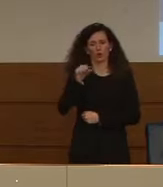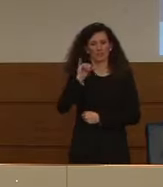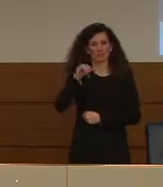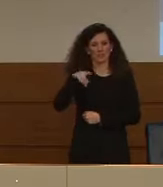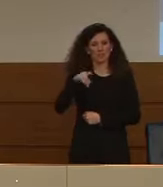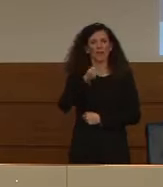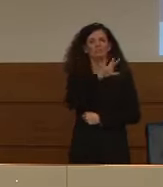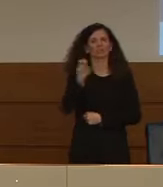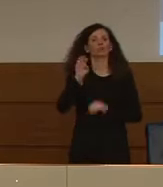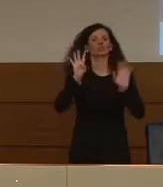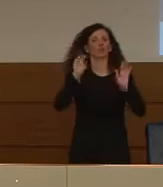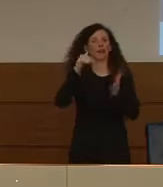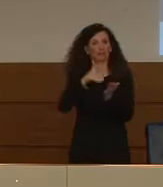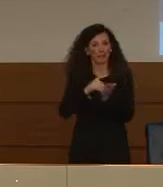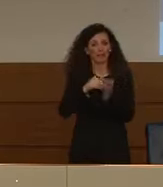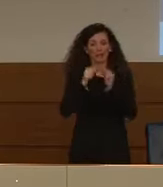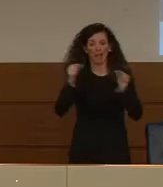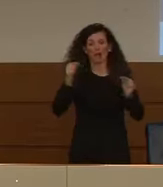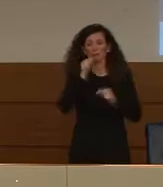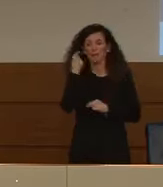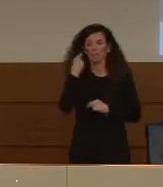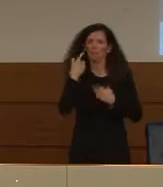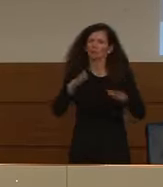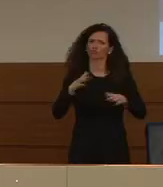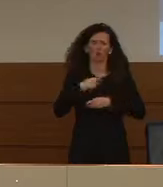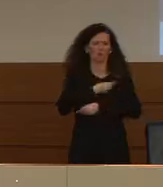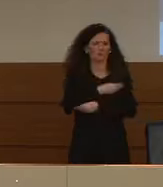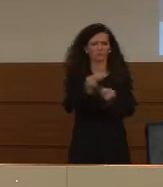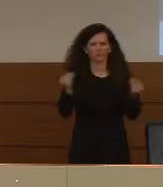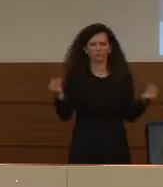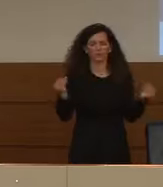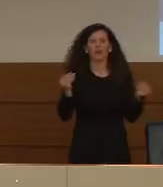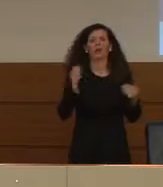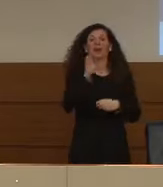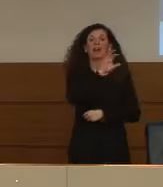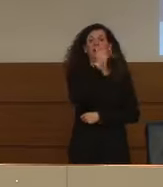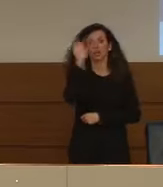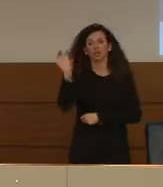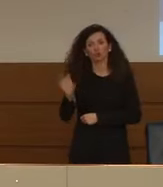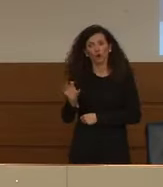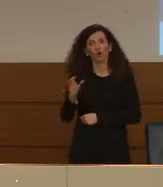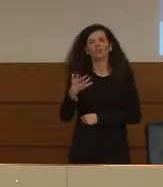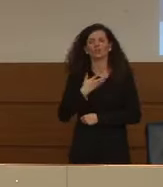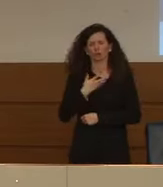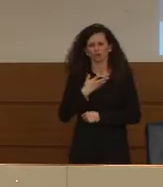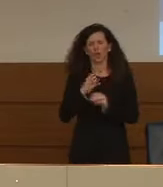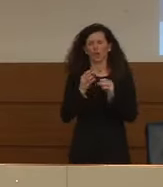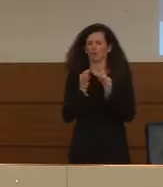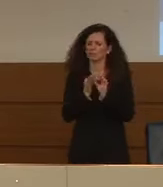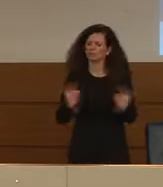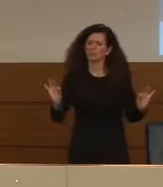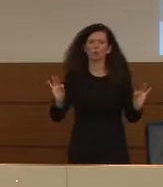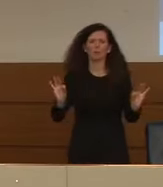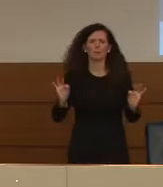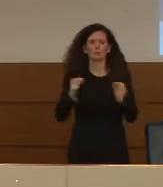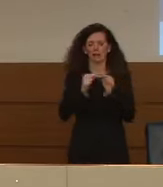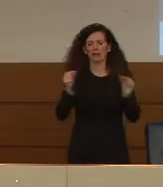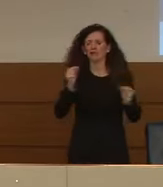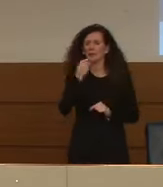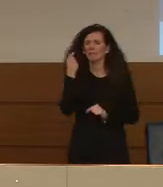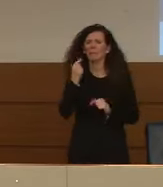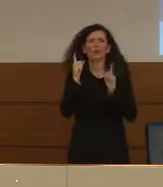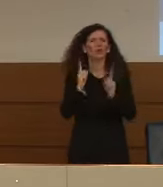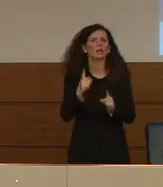.000 tamponi che sono in distribuzione e quindi tutte le regioni avranno a disposizione i tamponi necessari e